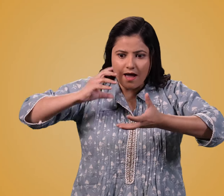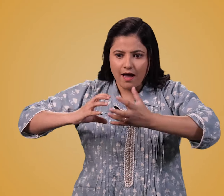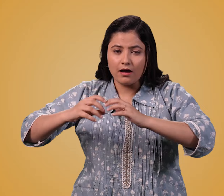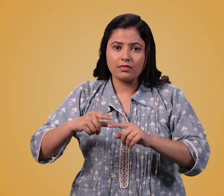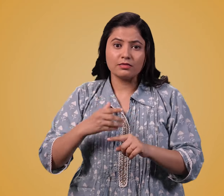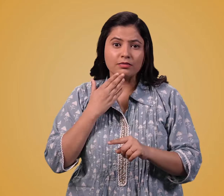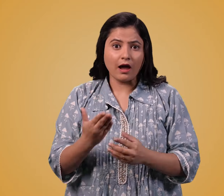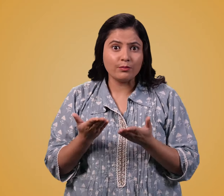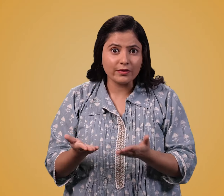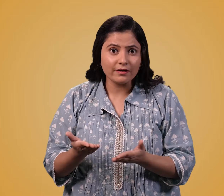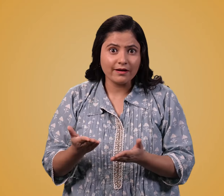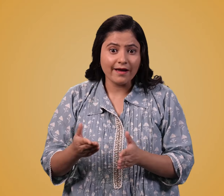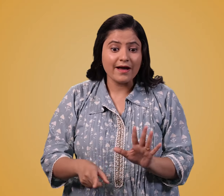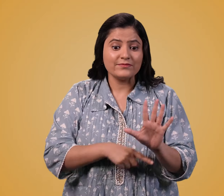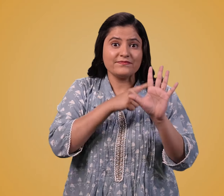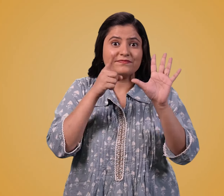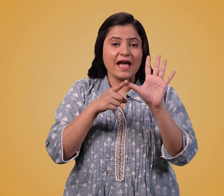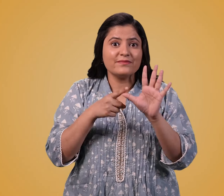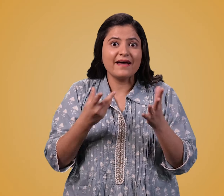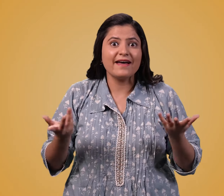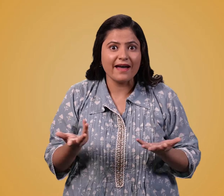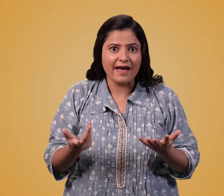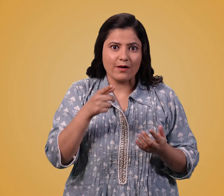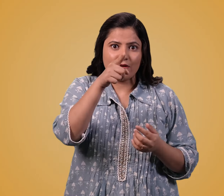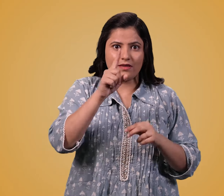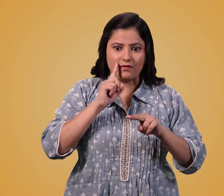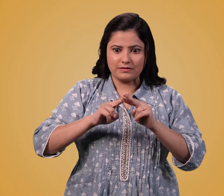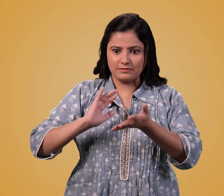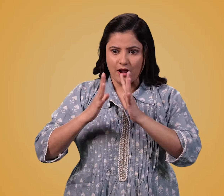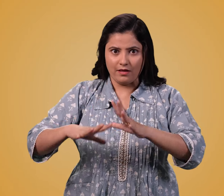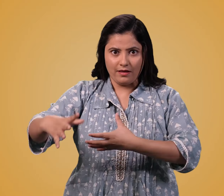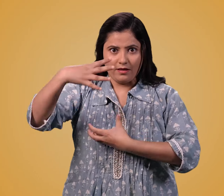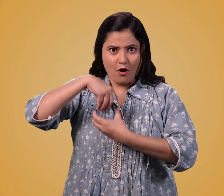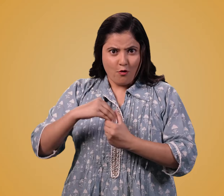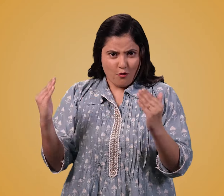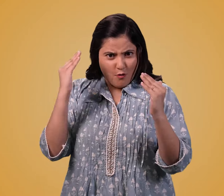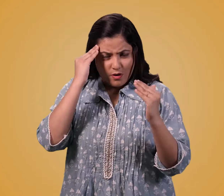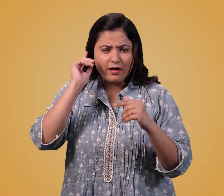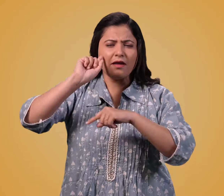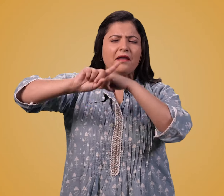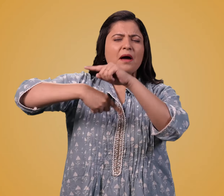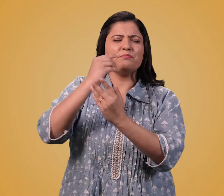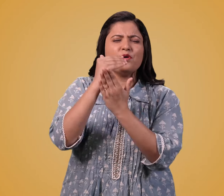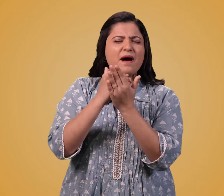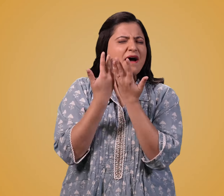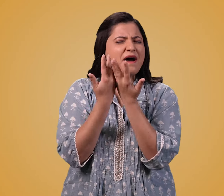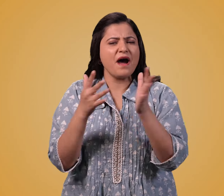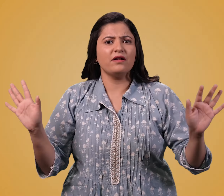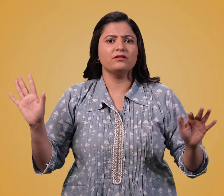इन सब के लिए सांकेतिक भाषा को धन्यवाद। एक बार जब आप सांकेतिक भाषा सीख जाते हैं तो जब भी